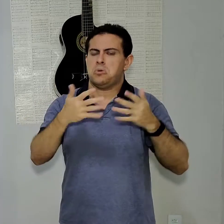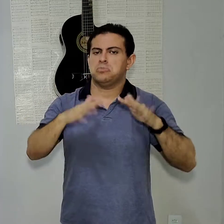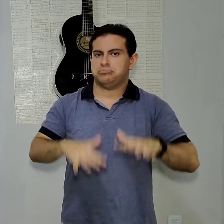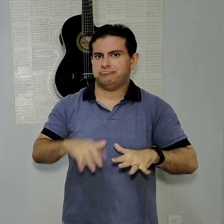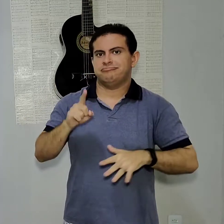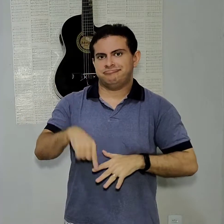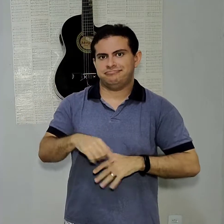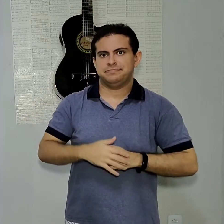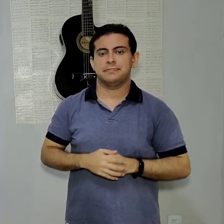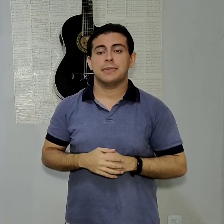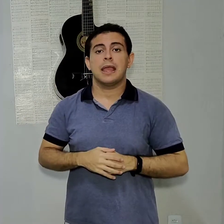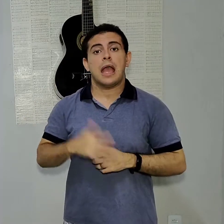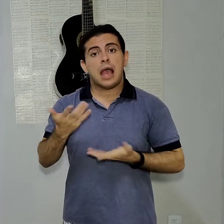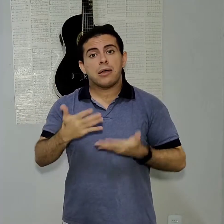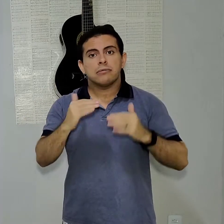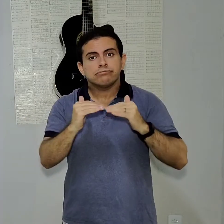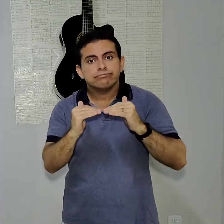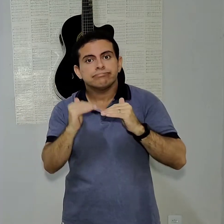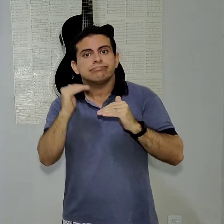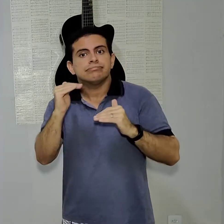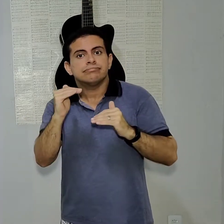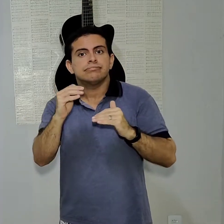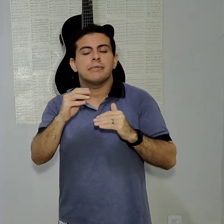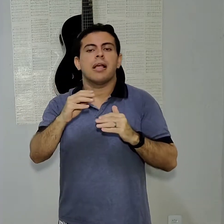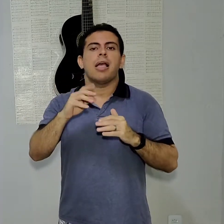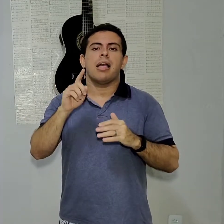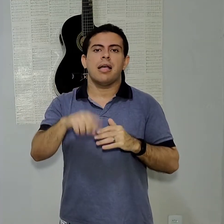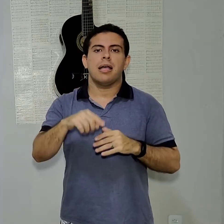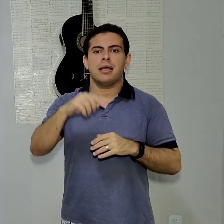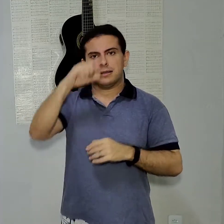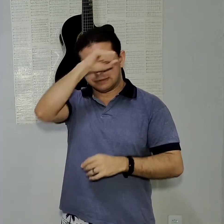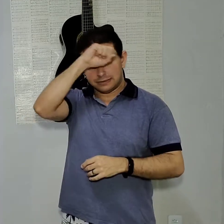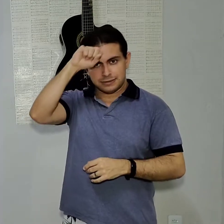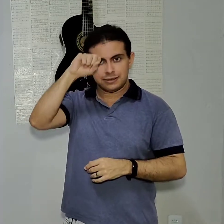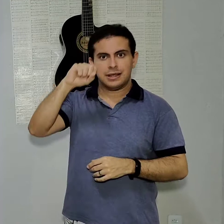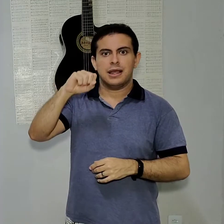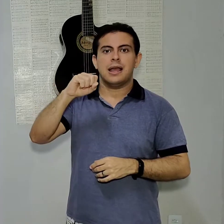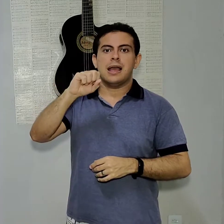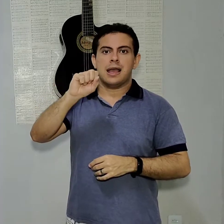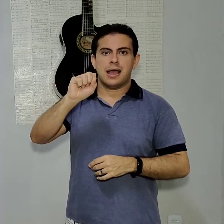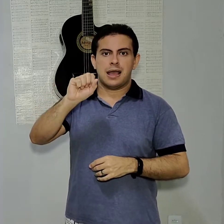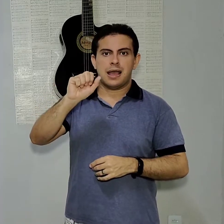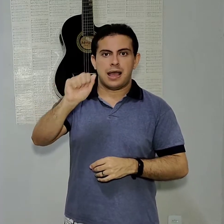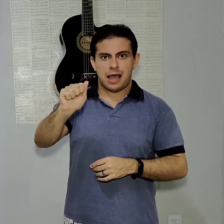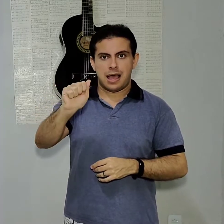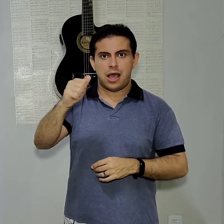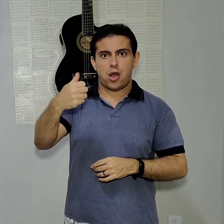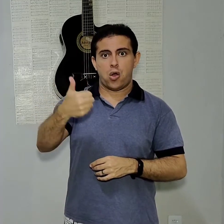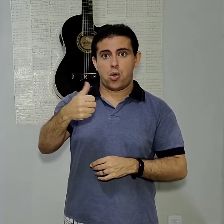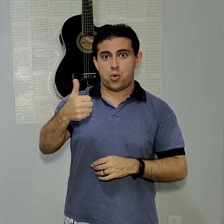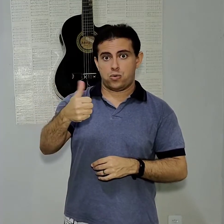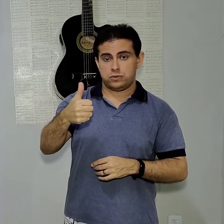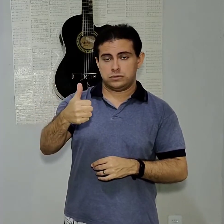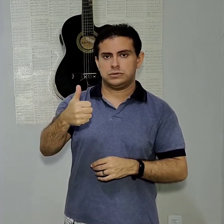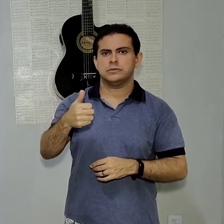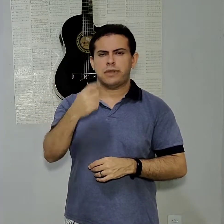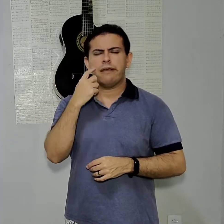vamos um pouquinho mais caro, né? Que é o Galaxy A11. O Galaxy A11, eu vi em algumas promoções, ele cerca de R